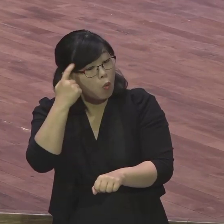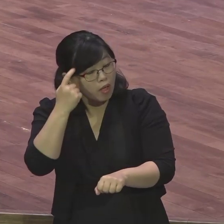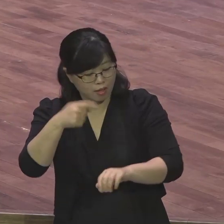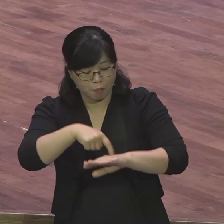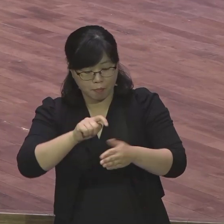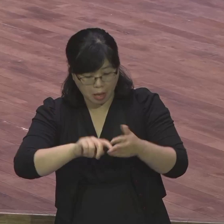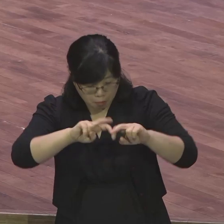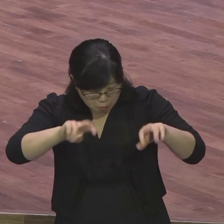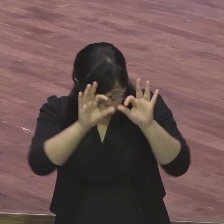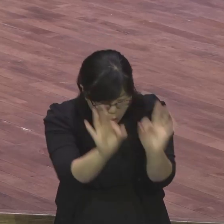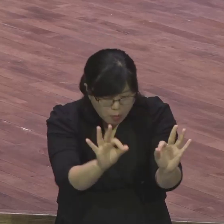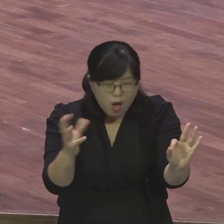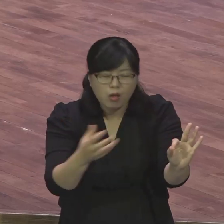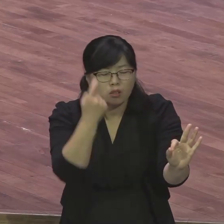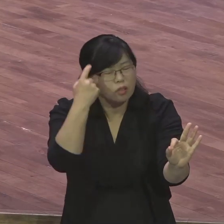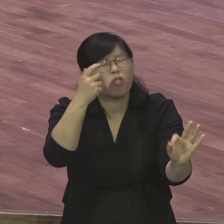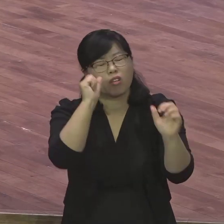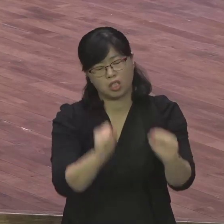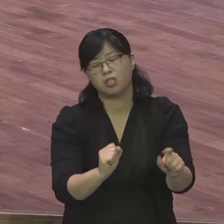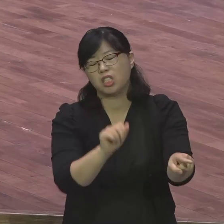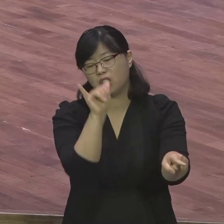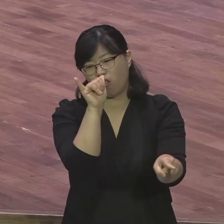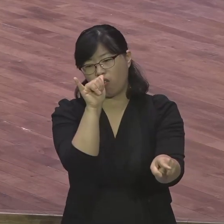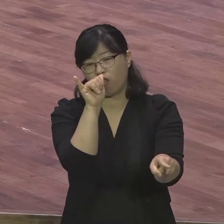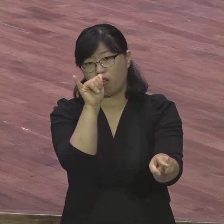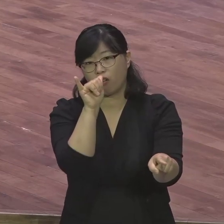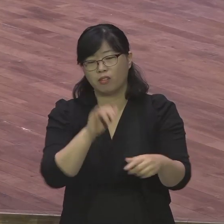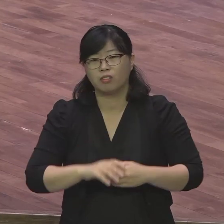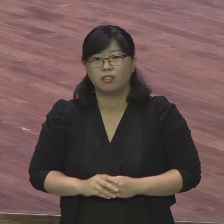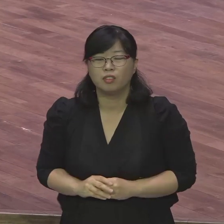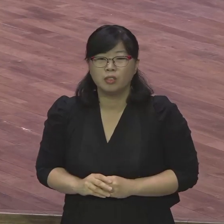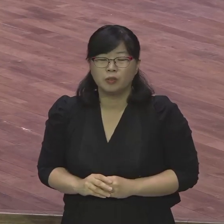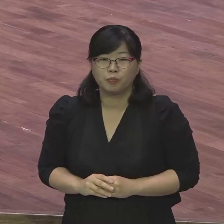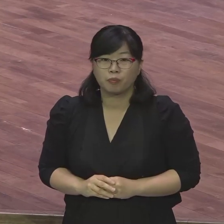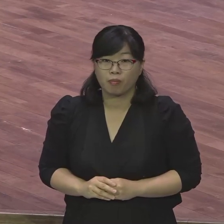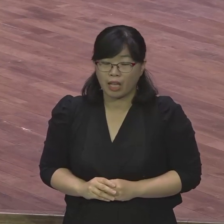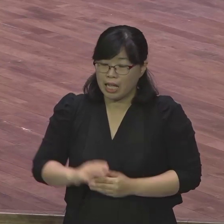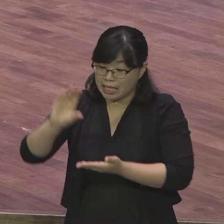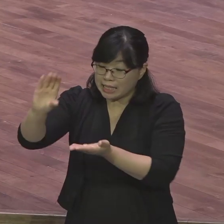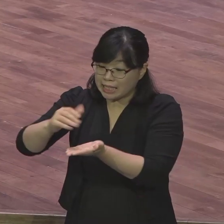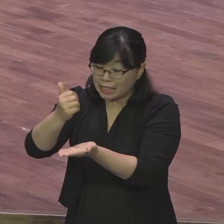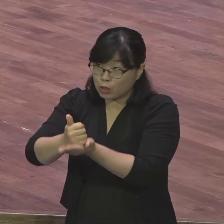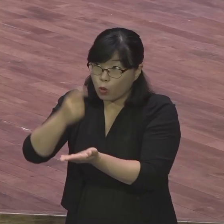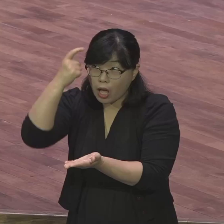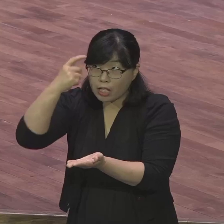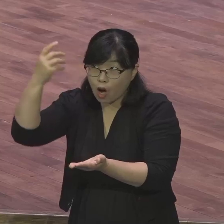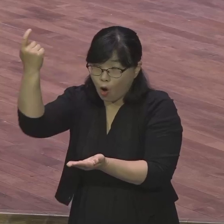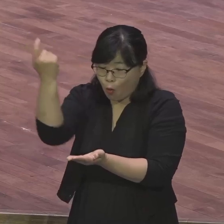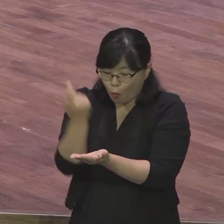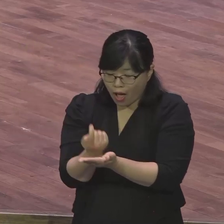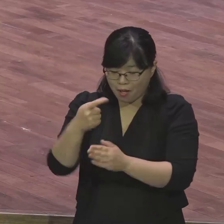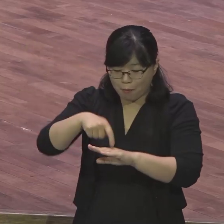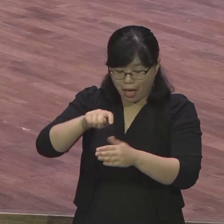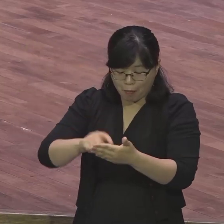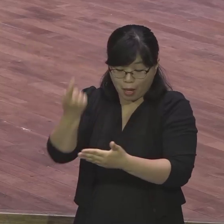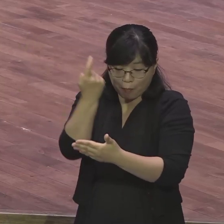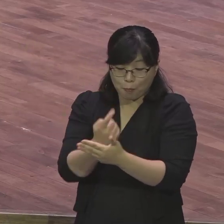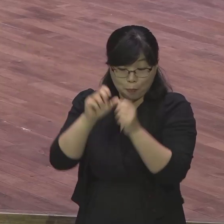인도받는 사람인 뭐요? 하나님의 아들이라고 그랬어요. 그리스도 영으로 인도받는 사람 하나님의 아들이다. 그래서 성령께서